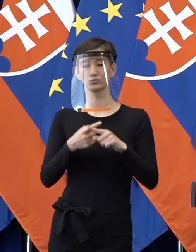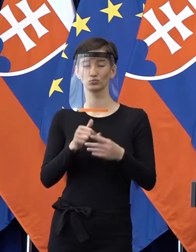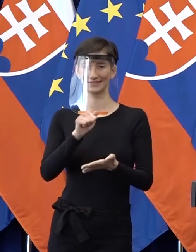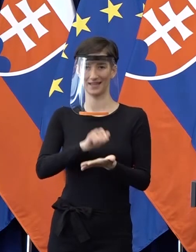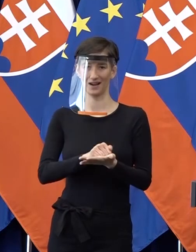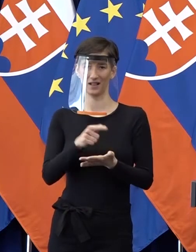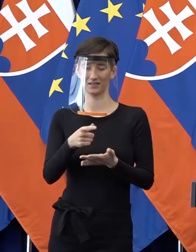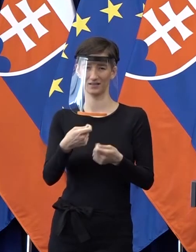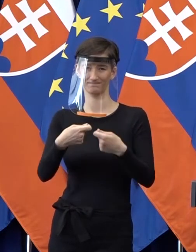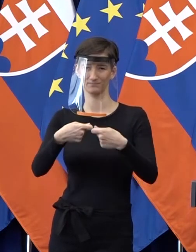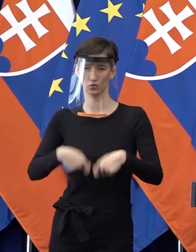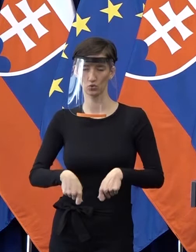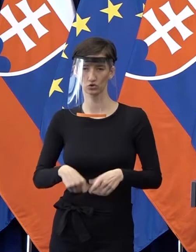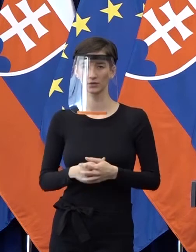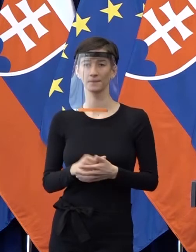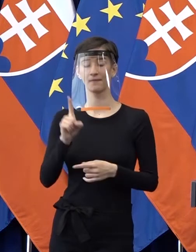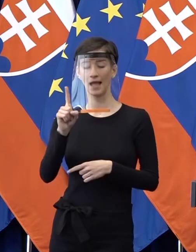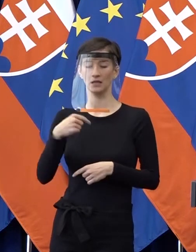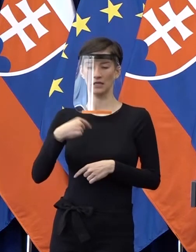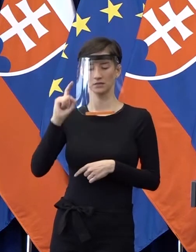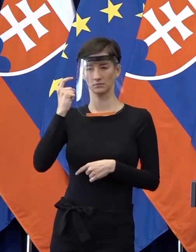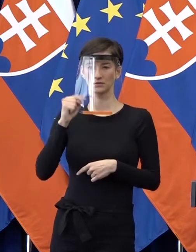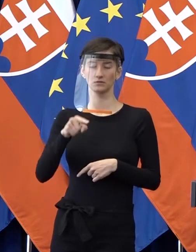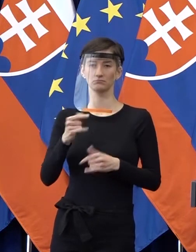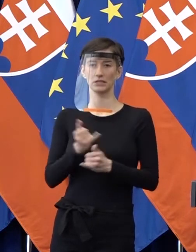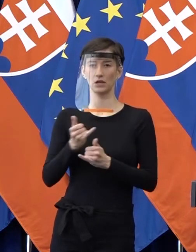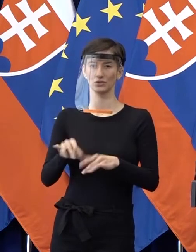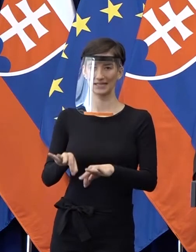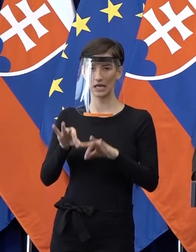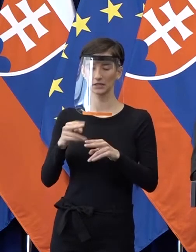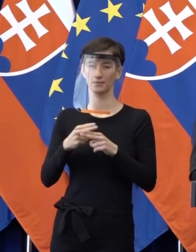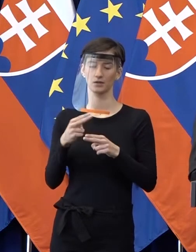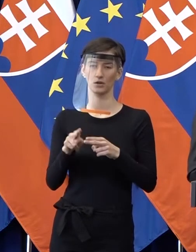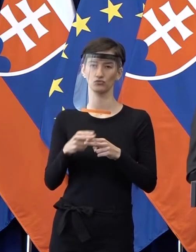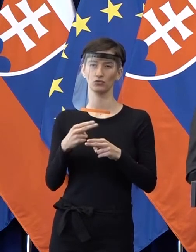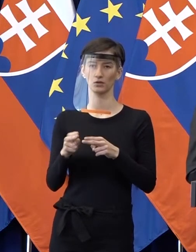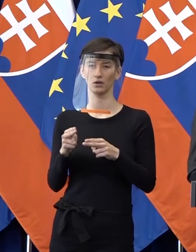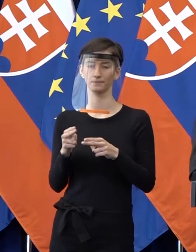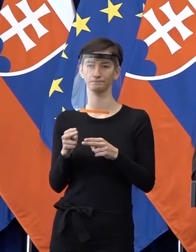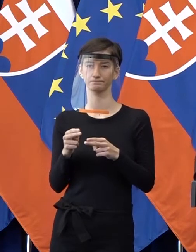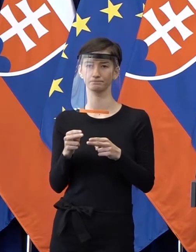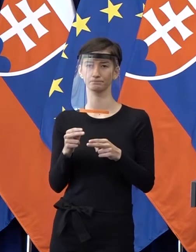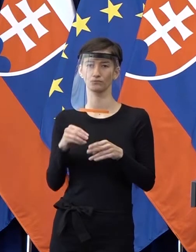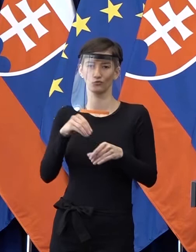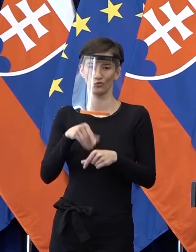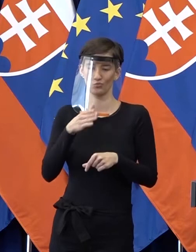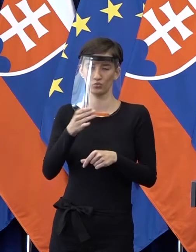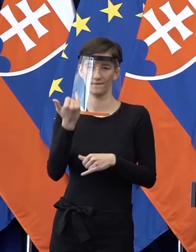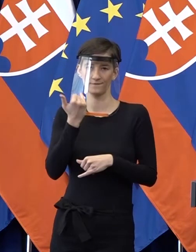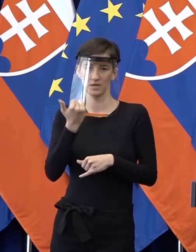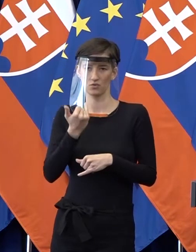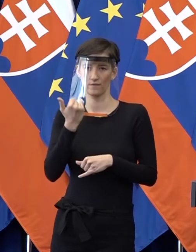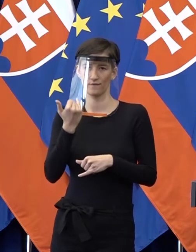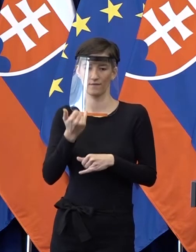Ale musím povedať, že sme na veľmi dobrej ceste nájsť hodu a my naozaj chceme nájsť také riešenie, ktoré zase bude vhodné pre obidve strany.